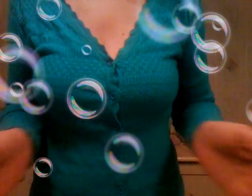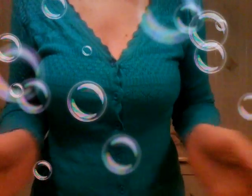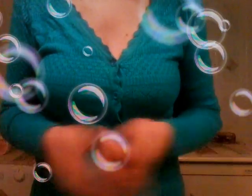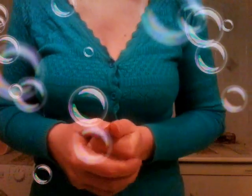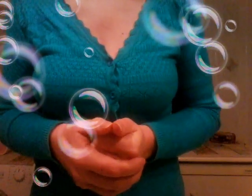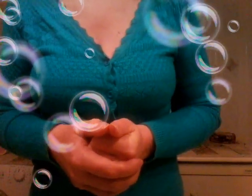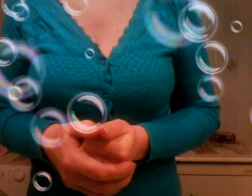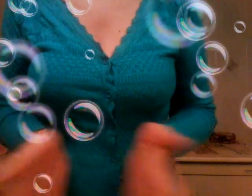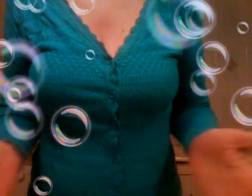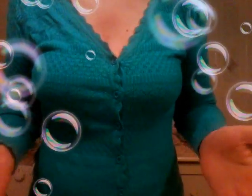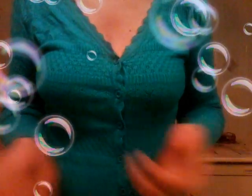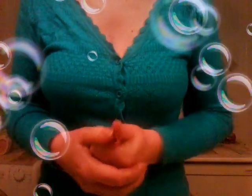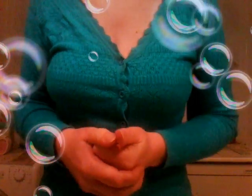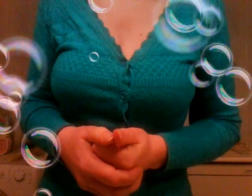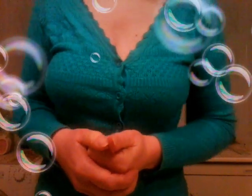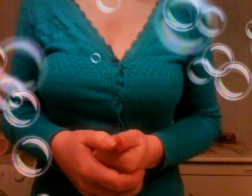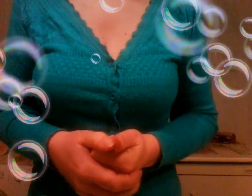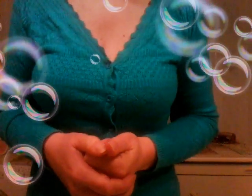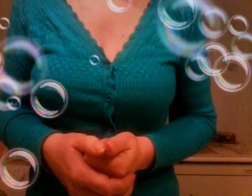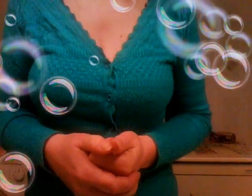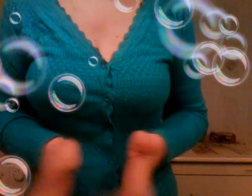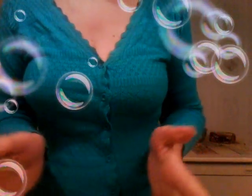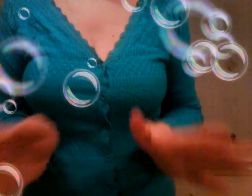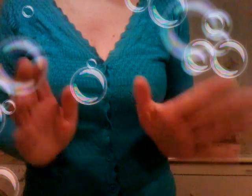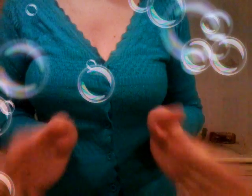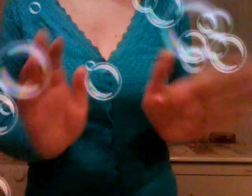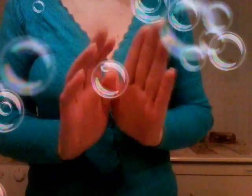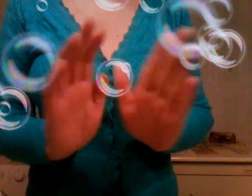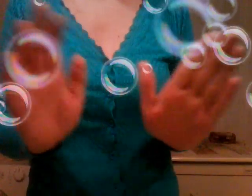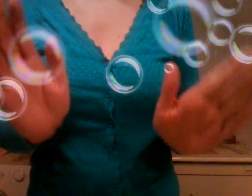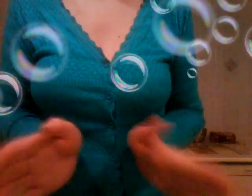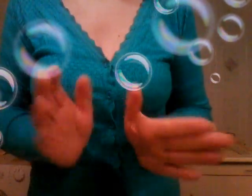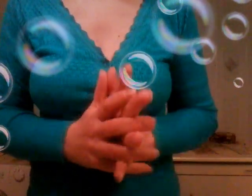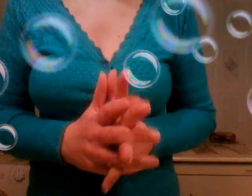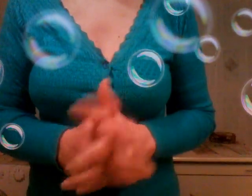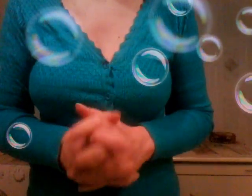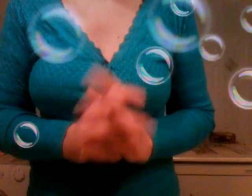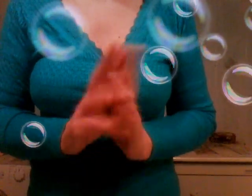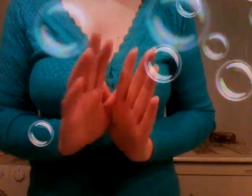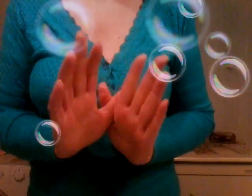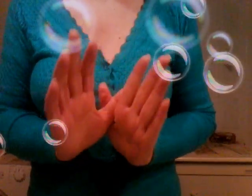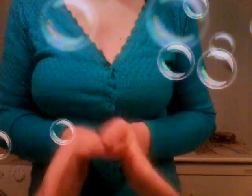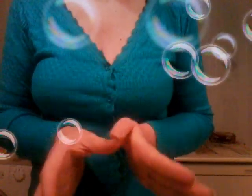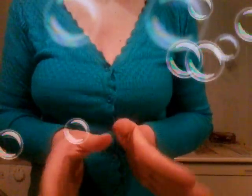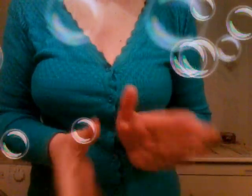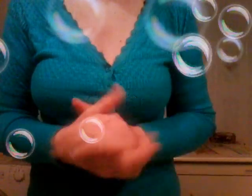oh quindi cari signori io ho dei principi inviolabili io sto bene adesso da sola